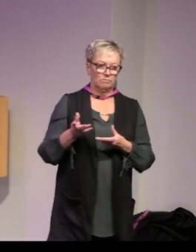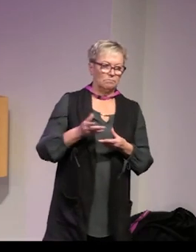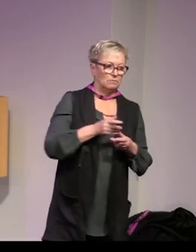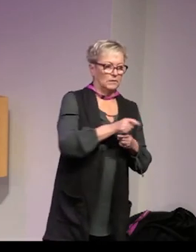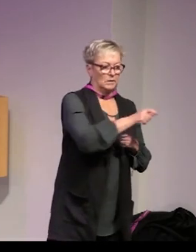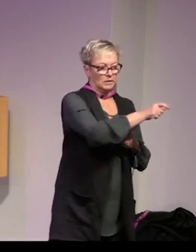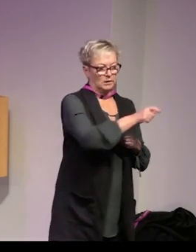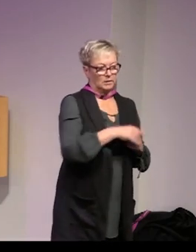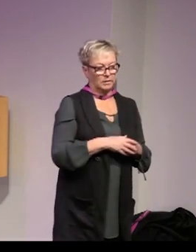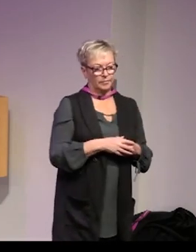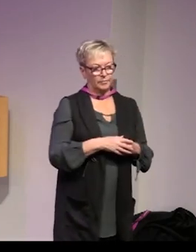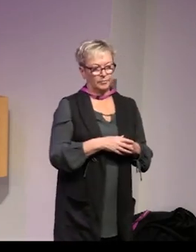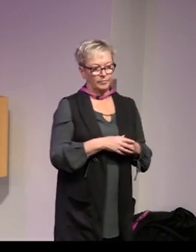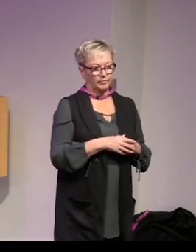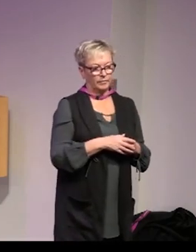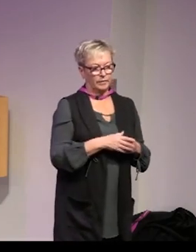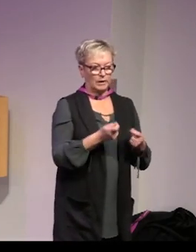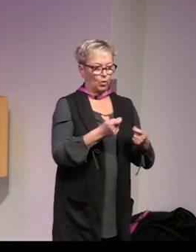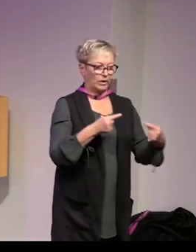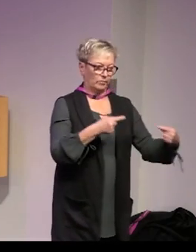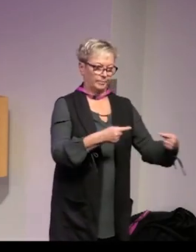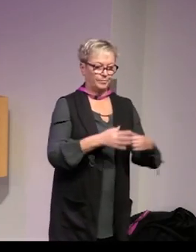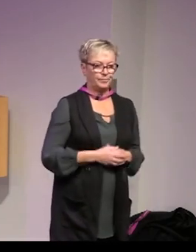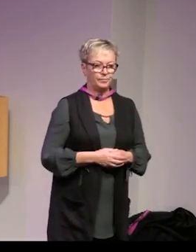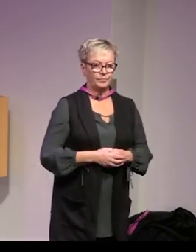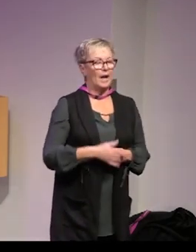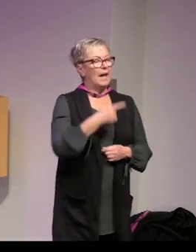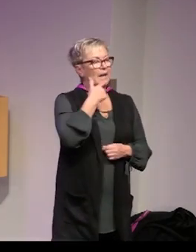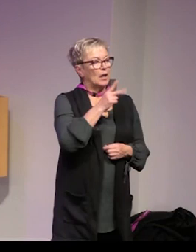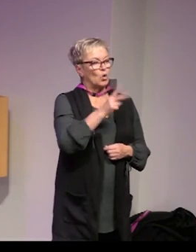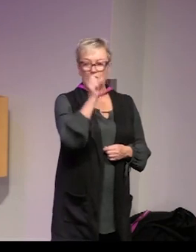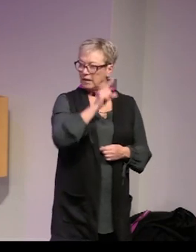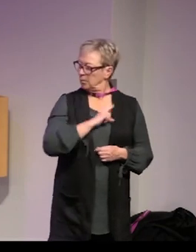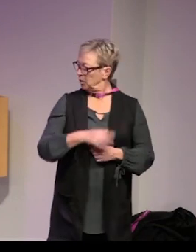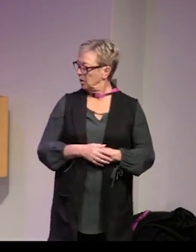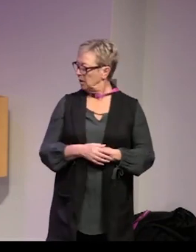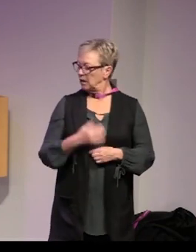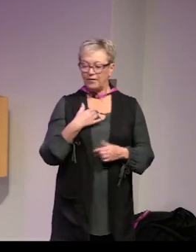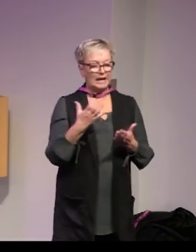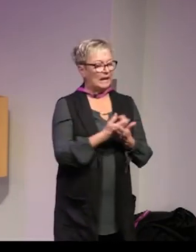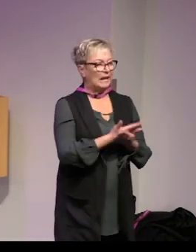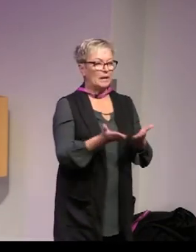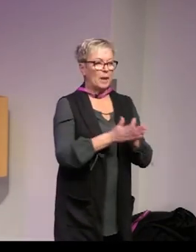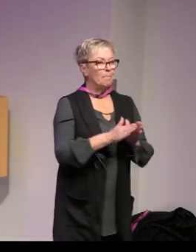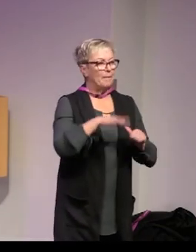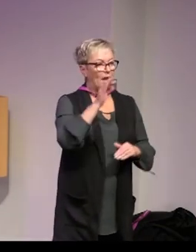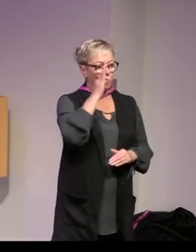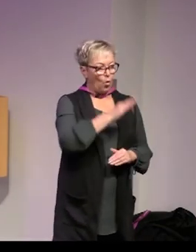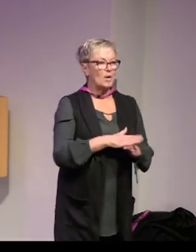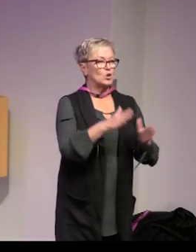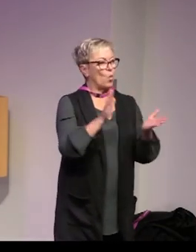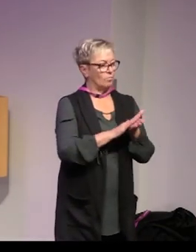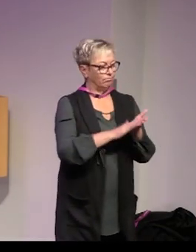kanaliseras naturligtvis i vredesutbrott Tack så jättemycket vi kommer inte hinna med några fler